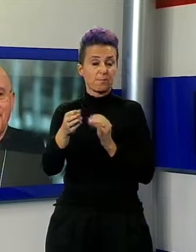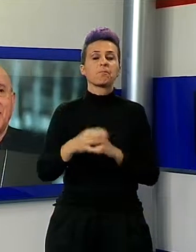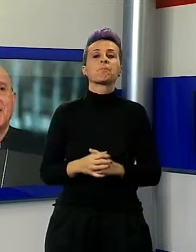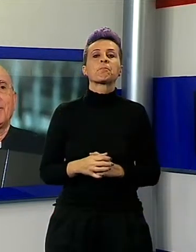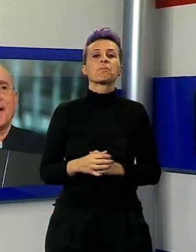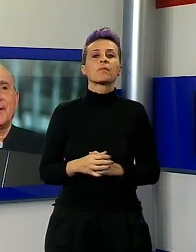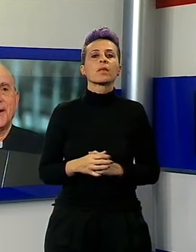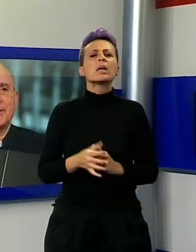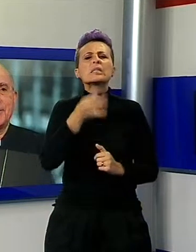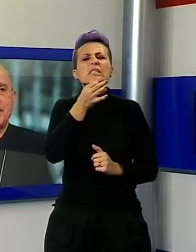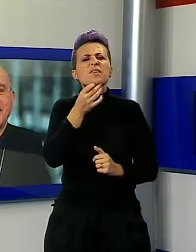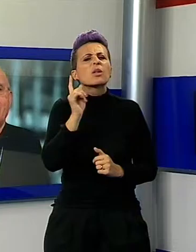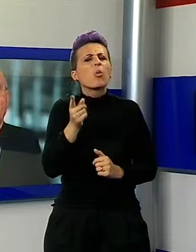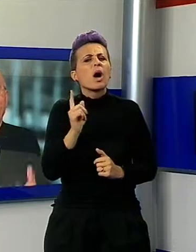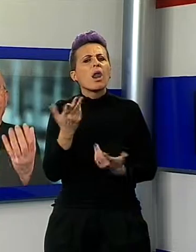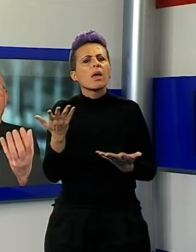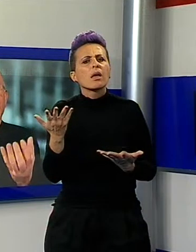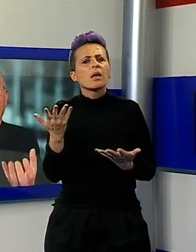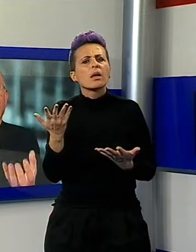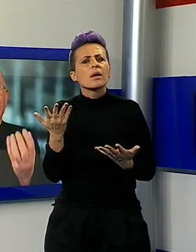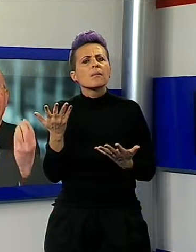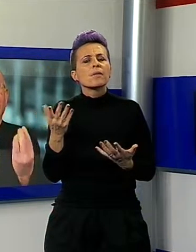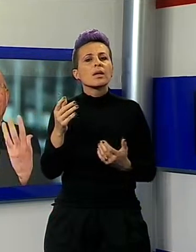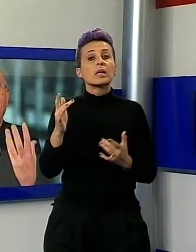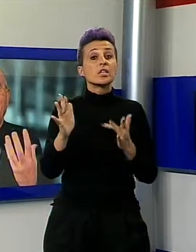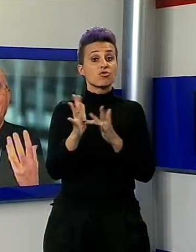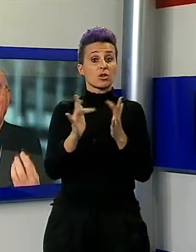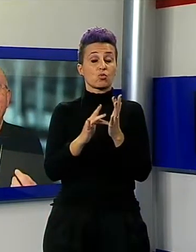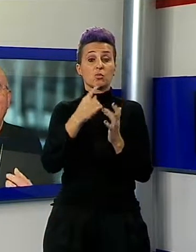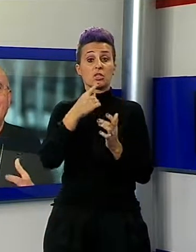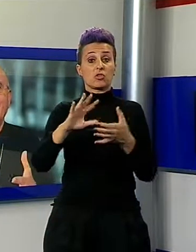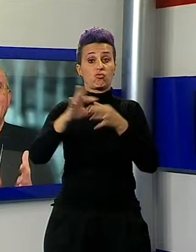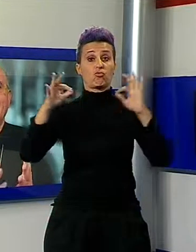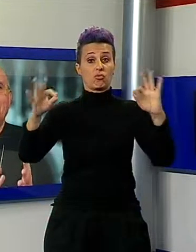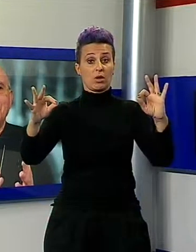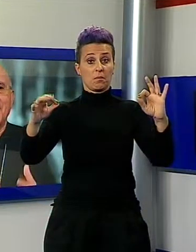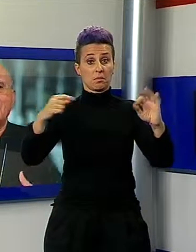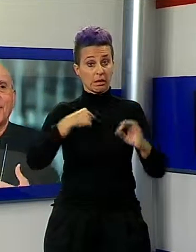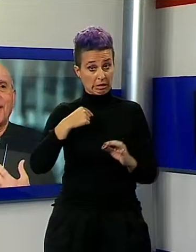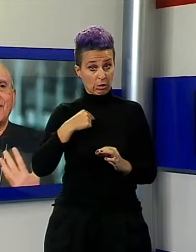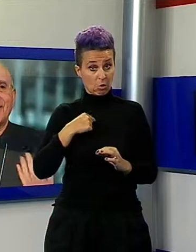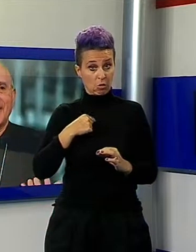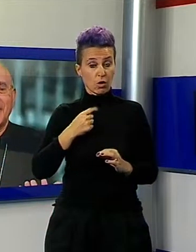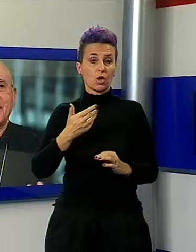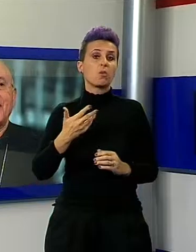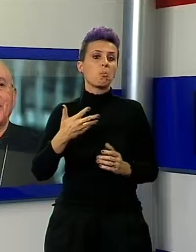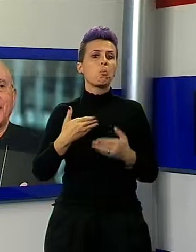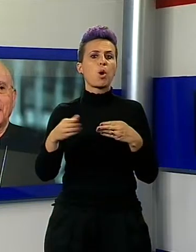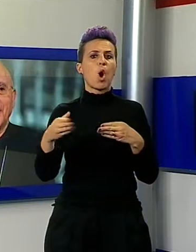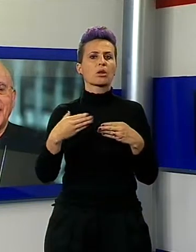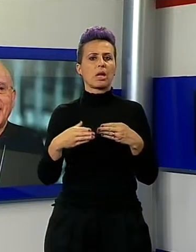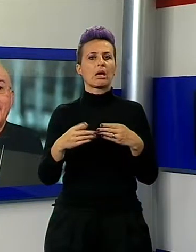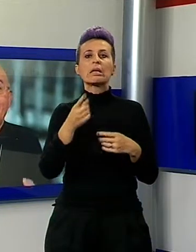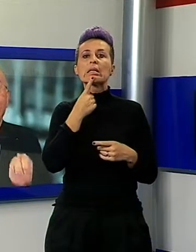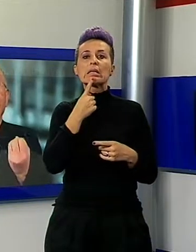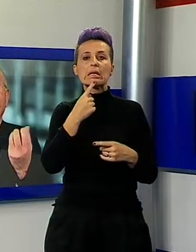diocesi. Sificato dell'anno giubilare, Gesù dice io sono la porta, chi passa attraverso di me trova la vita. Ed ecco